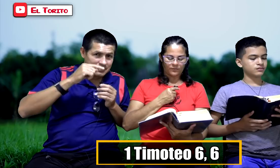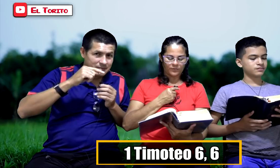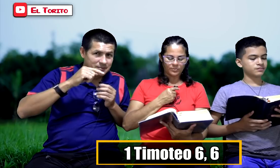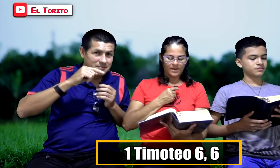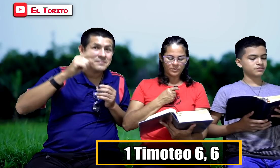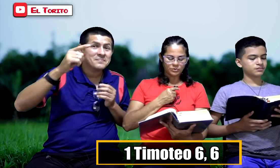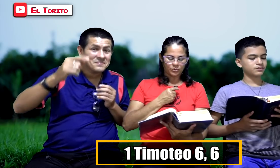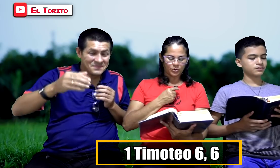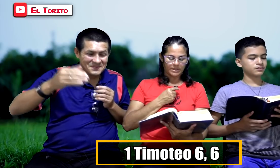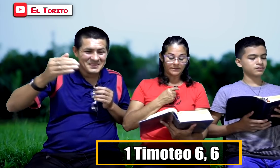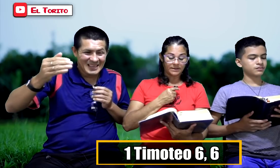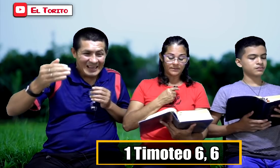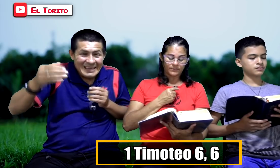conformamos con lo que tenemos.